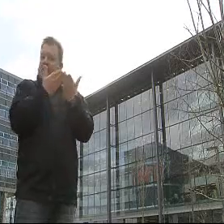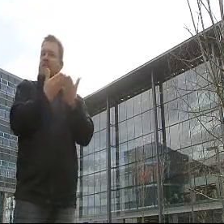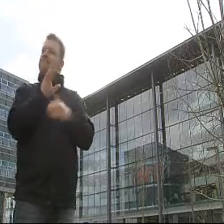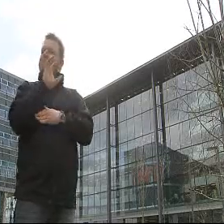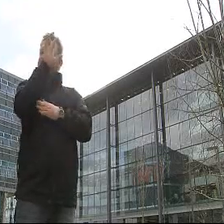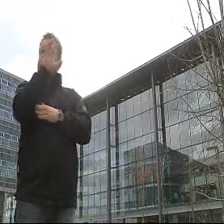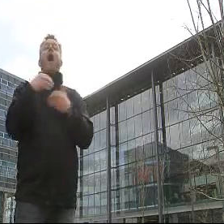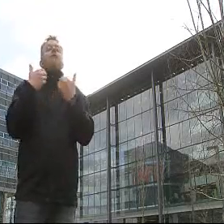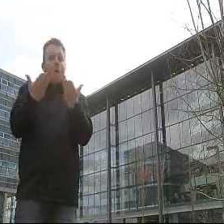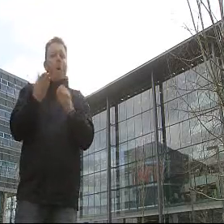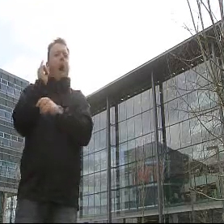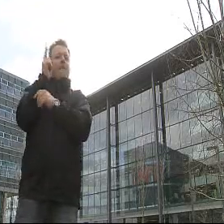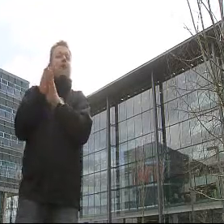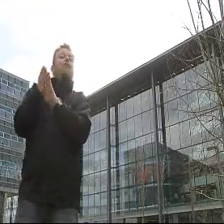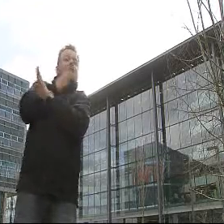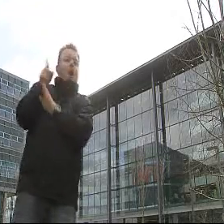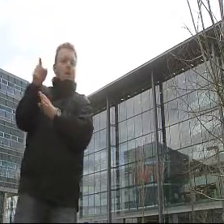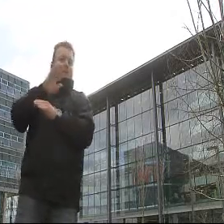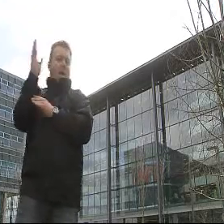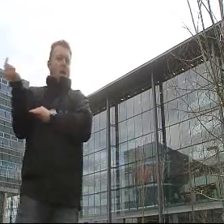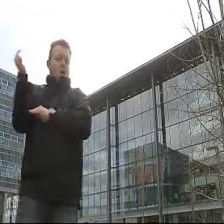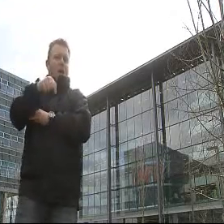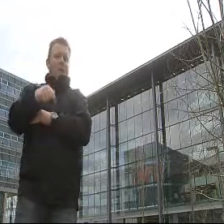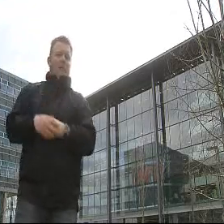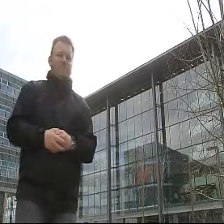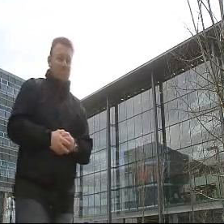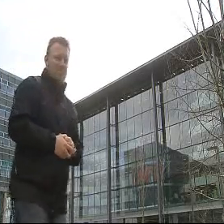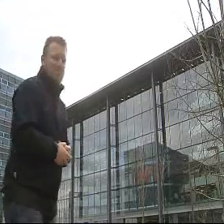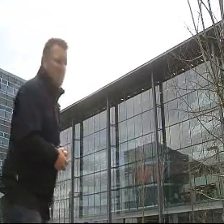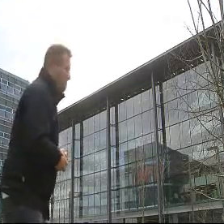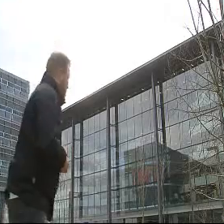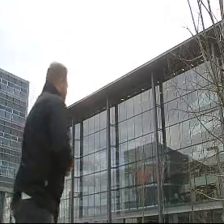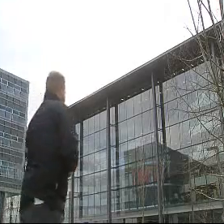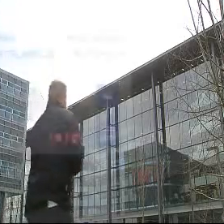Og den skulle være god nok. Og den ... ... Tak fordi